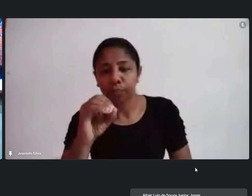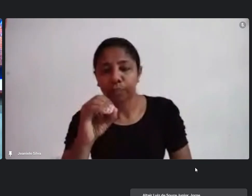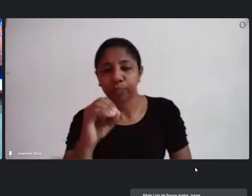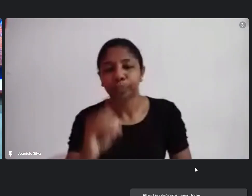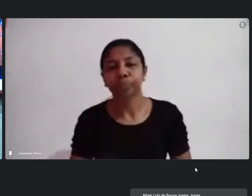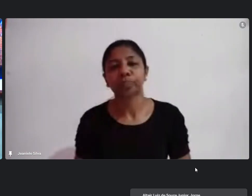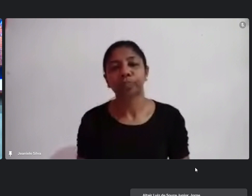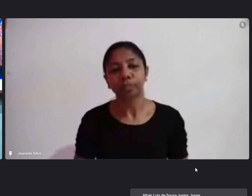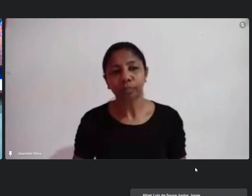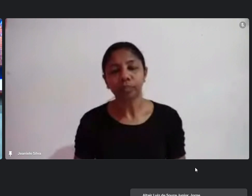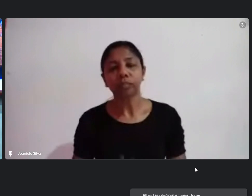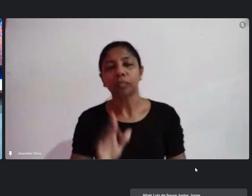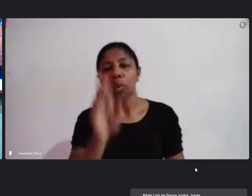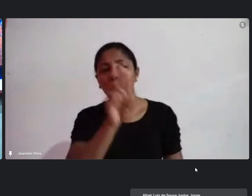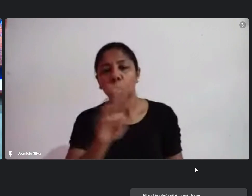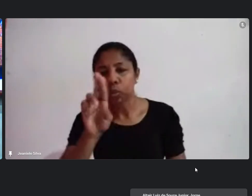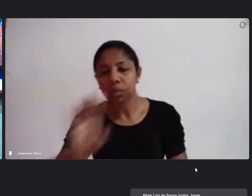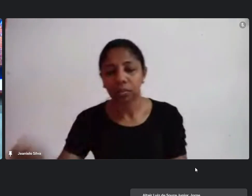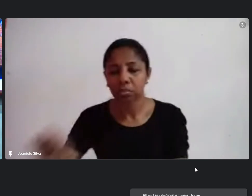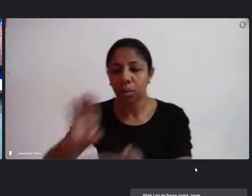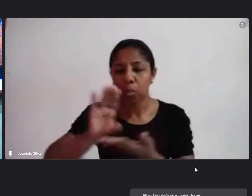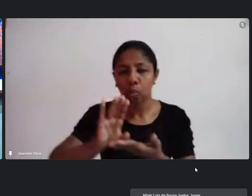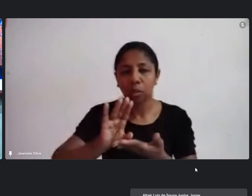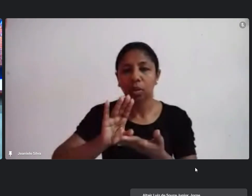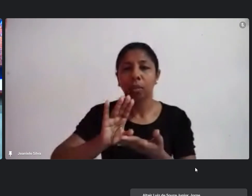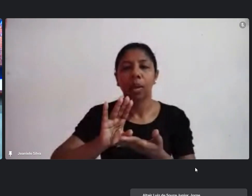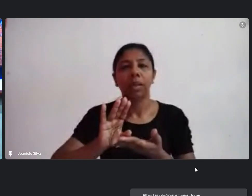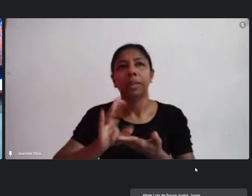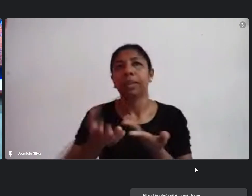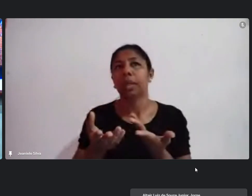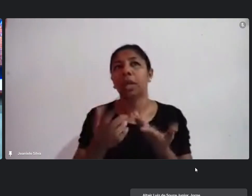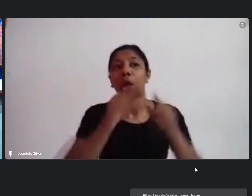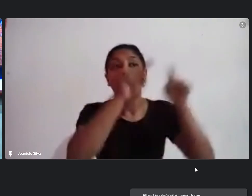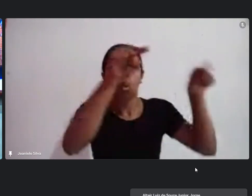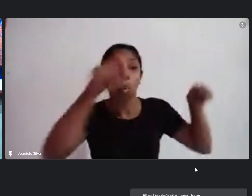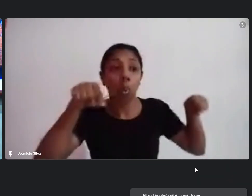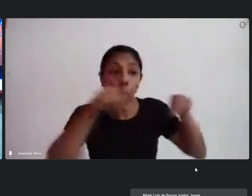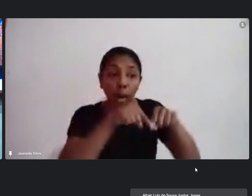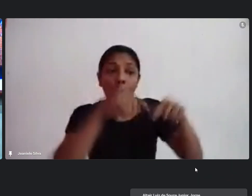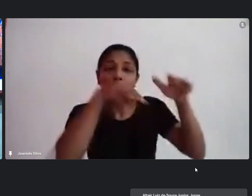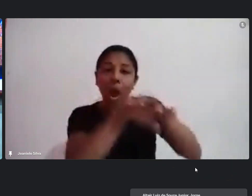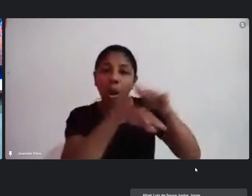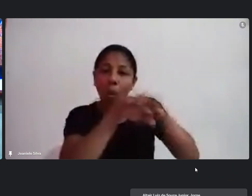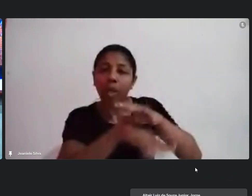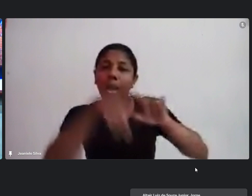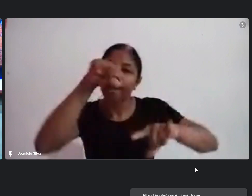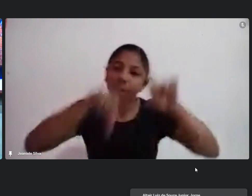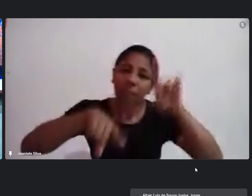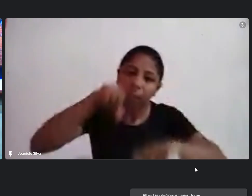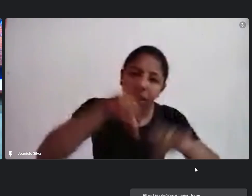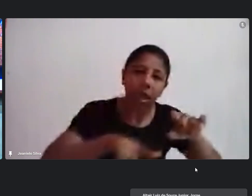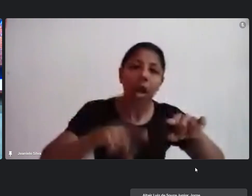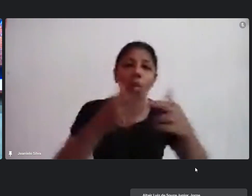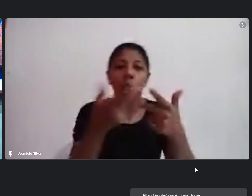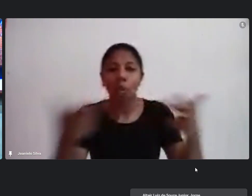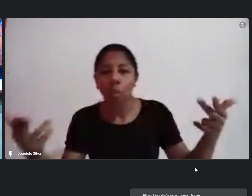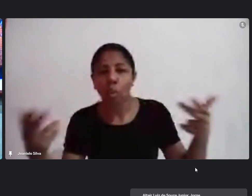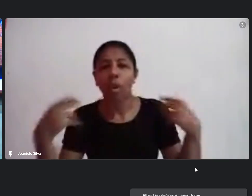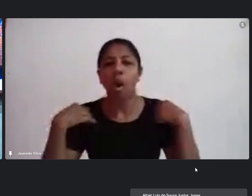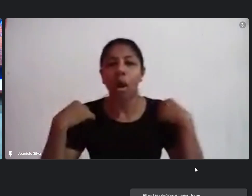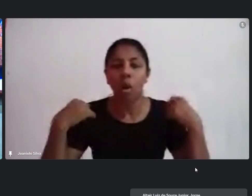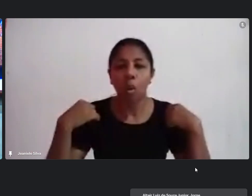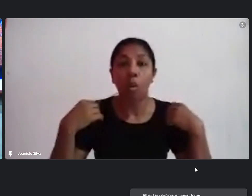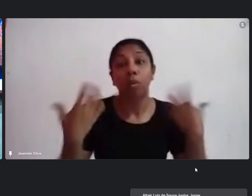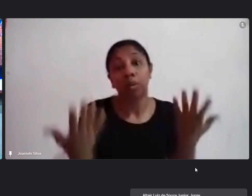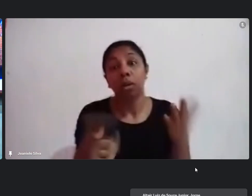esse recurso para ter uma sede né onde vai guardar os adereços e se encontrar a Paula Gustavo veda esse